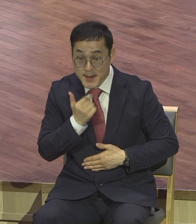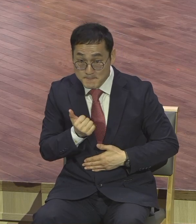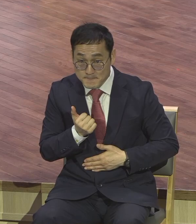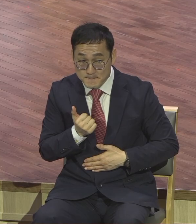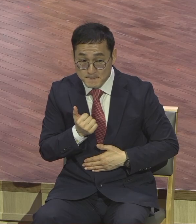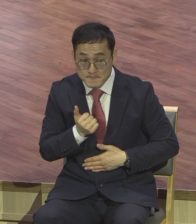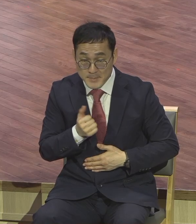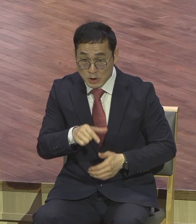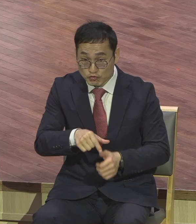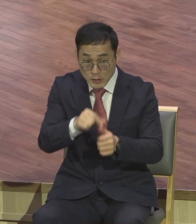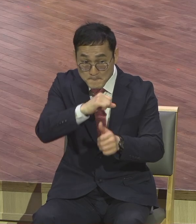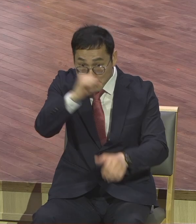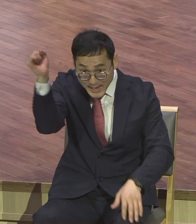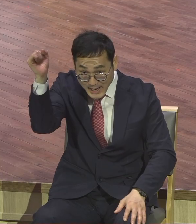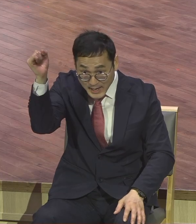전혀 한 적이 없어요.